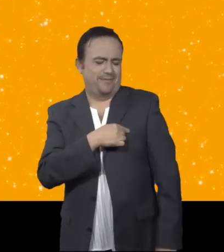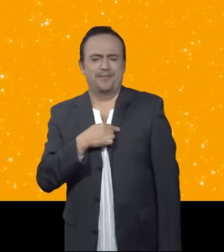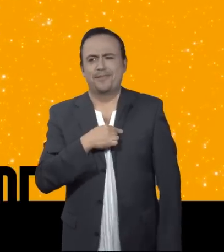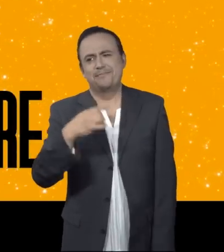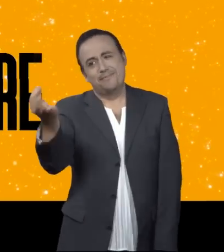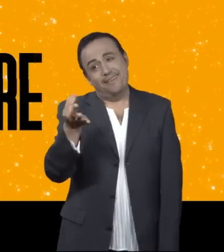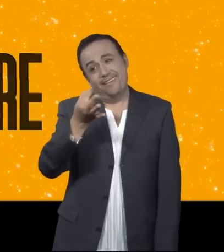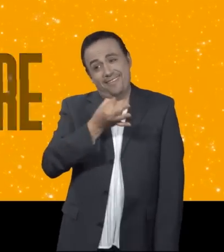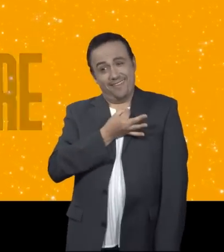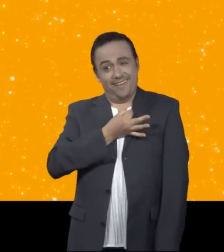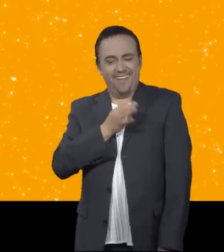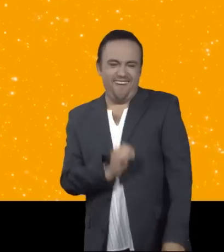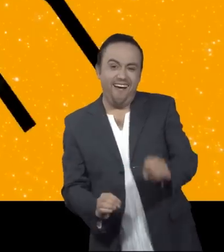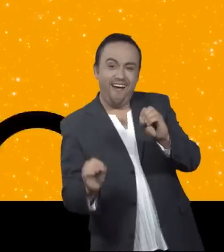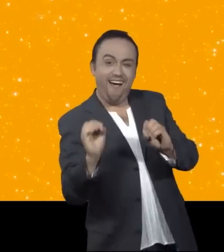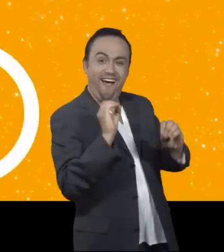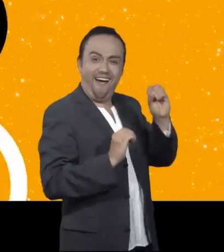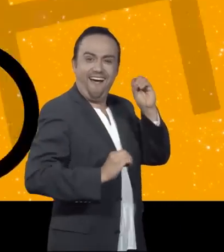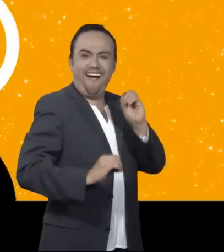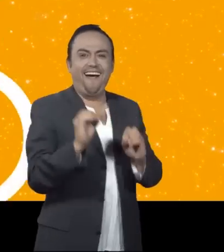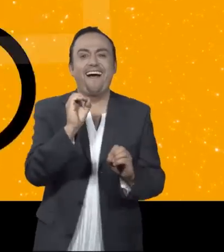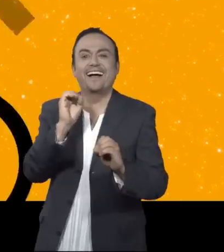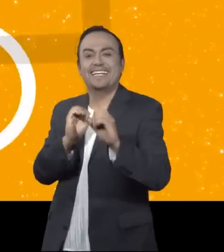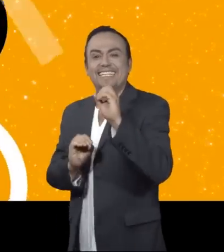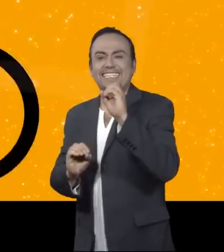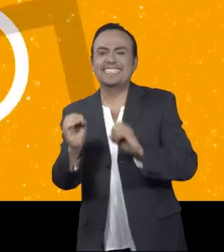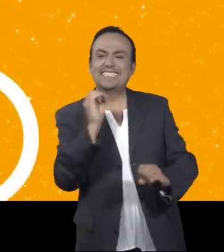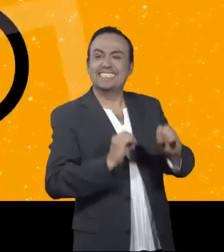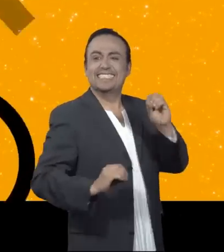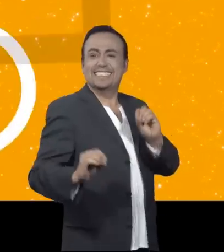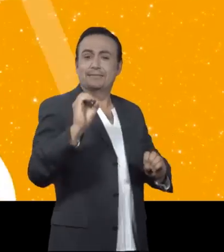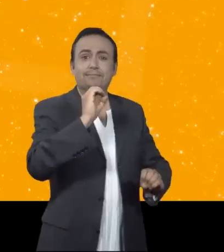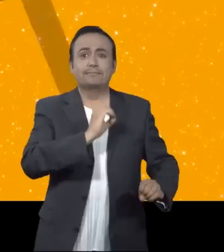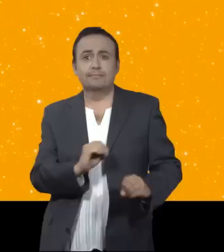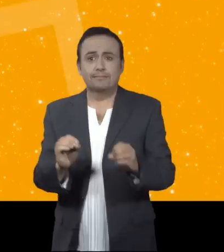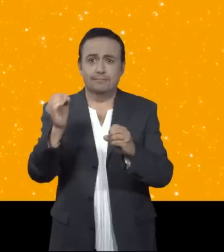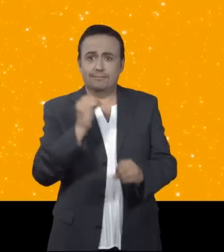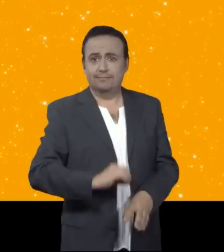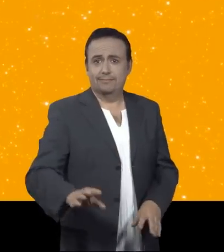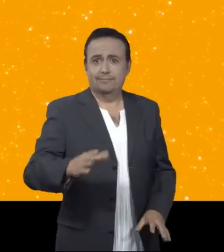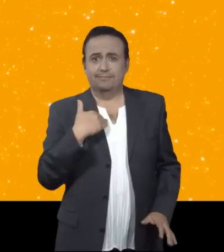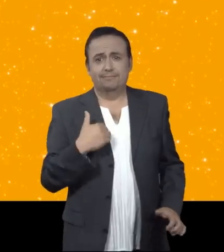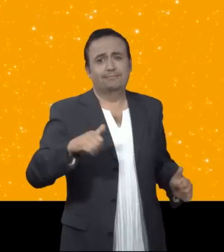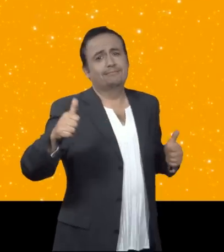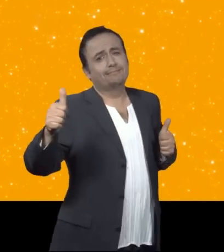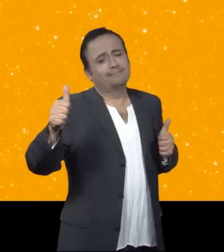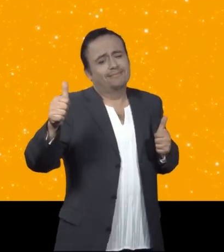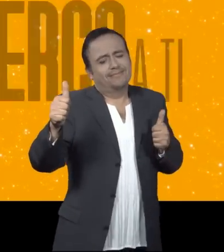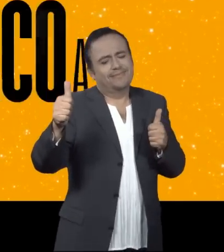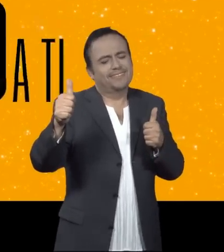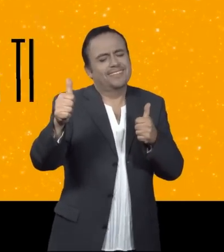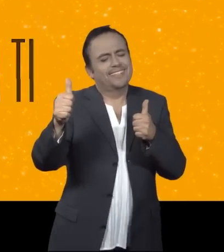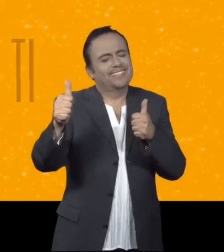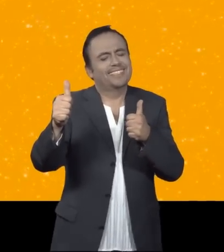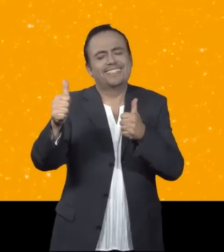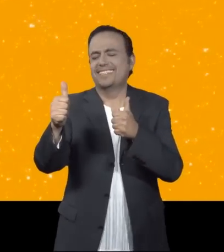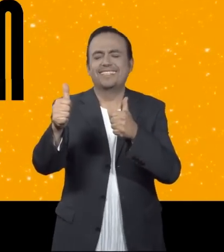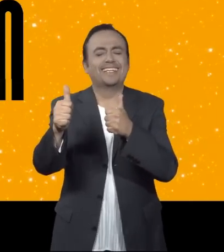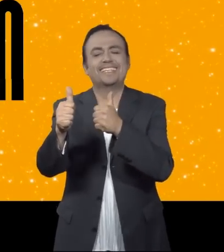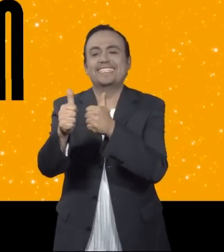tu nombre Oh, con cada paso que yo doy me acerco a ti y mi corazón